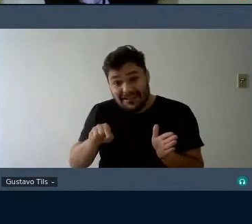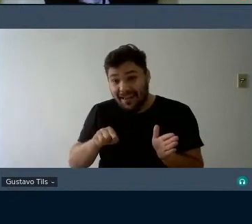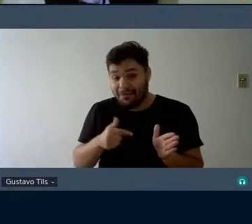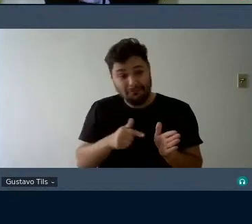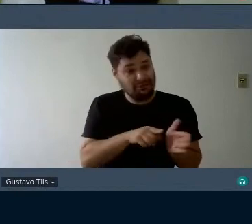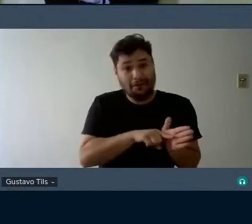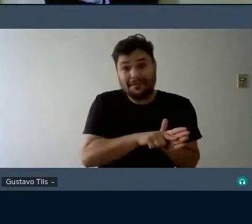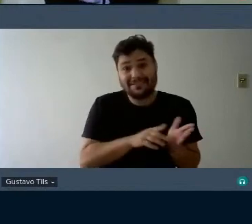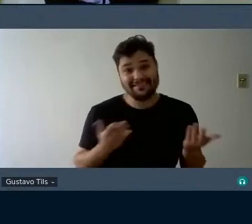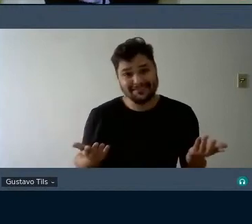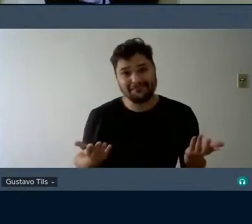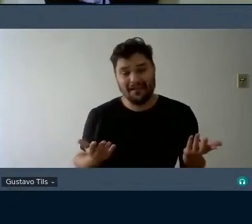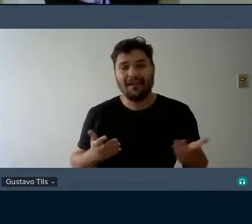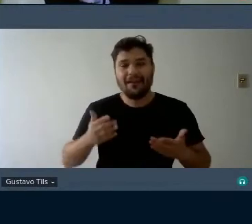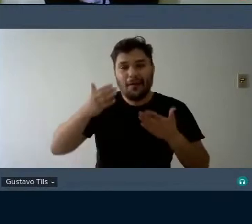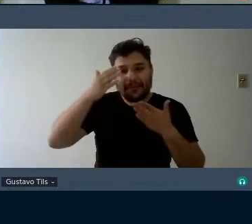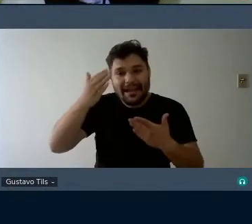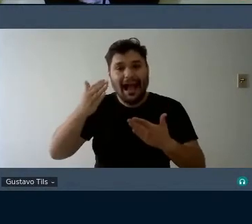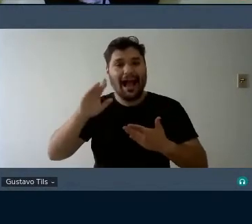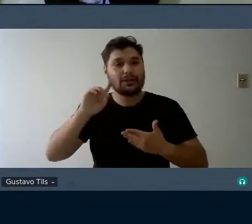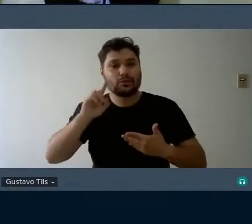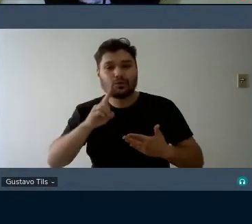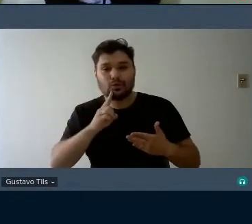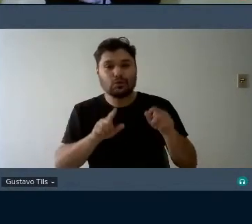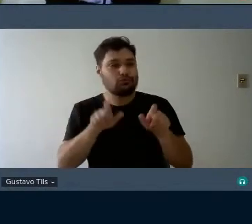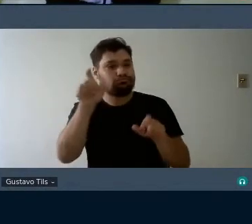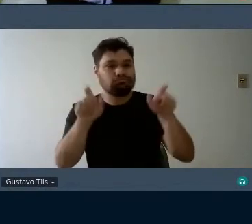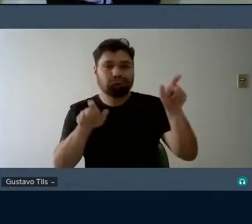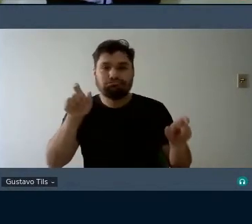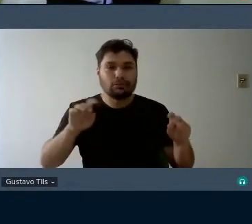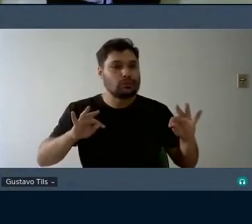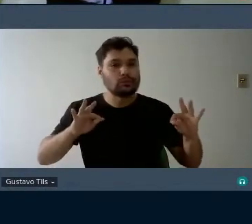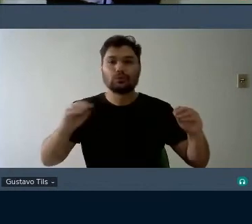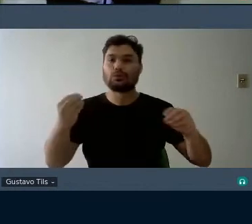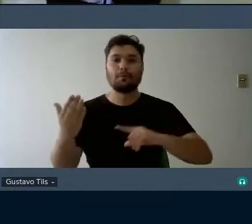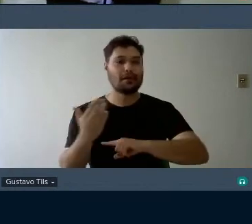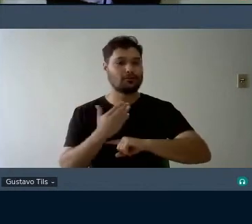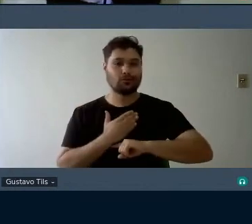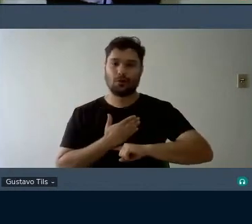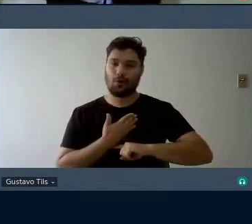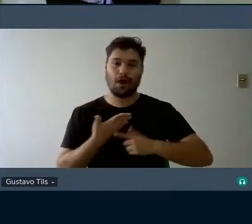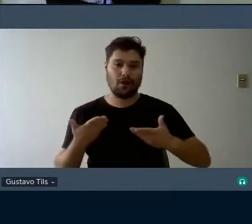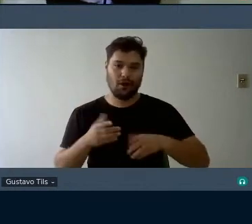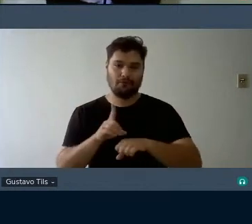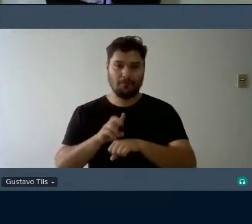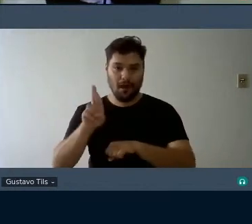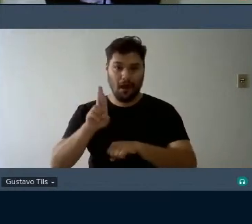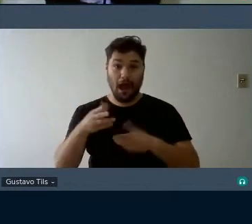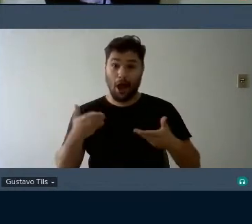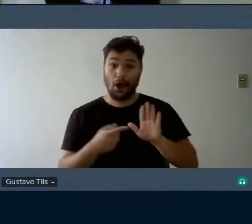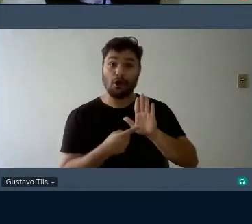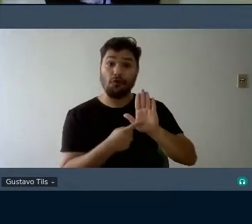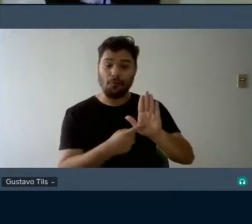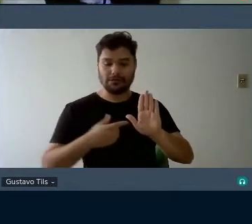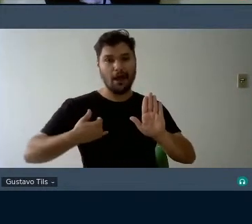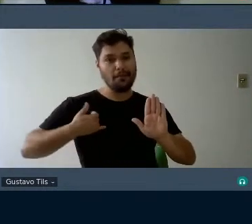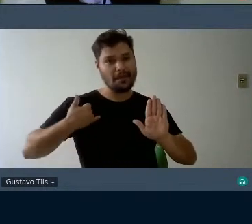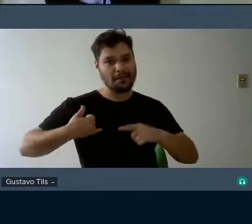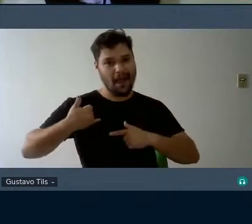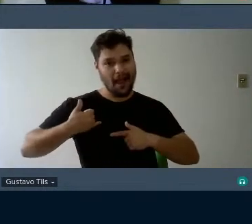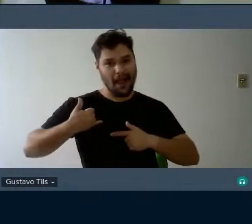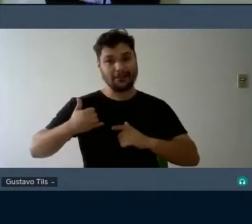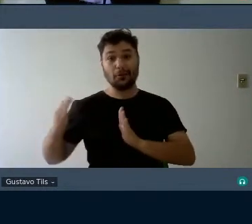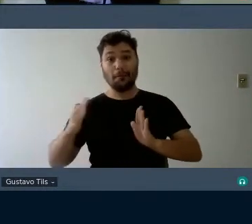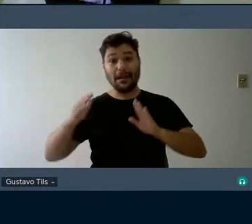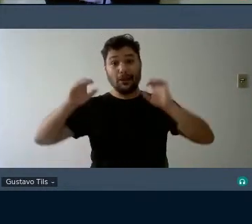e conheço e contribuíram de alguma forma para a conclusão desse momento e agora eu vou entregar a minha idade porque eu sou da época da Xuxa